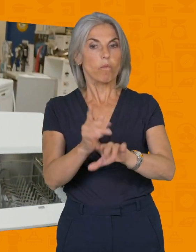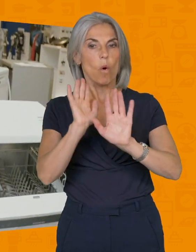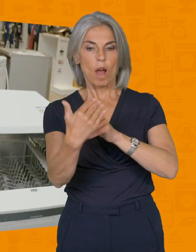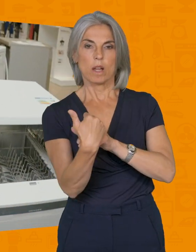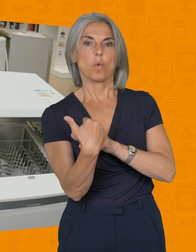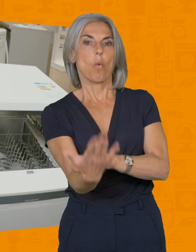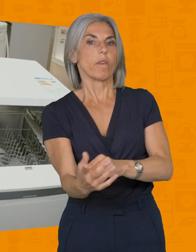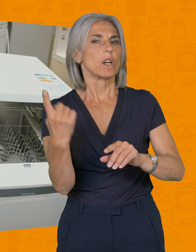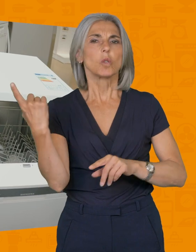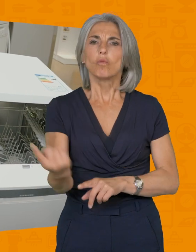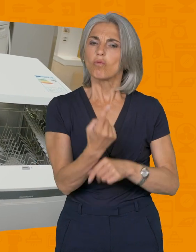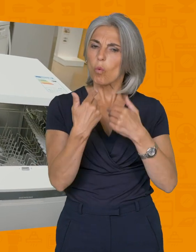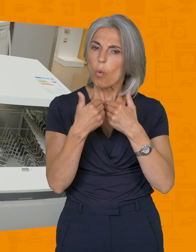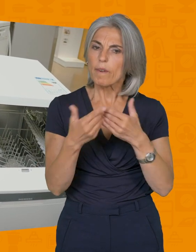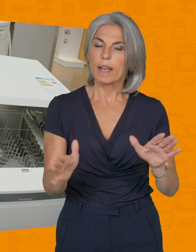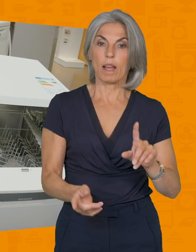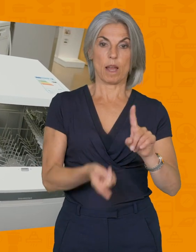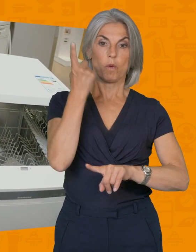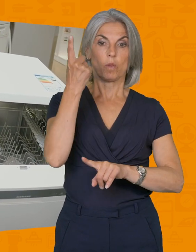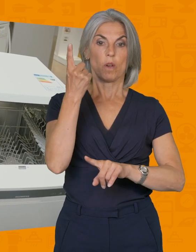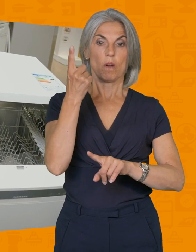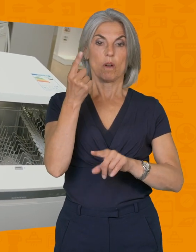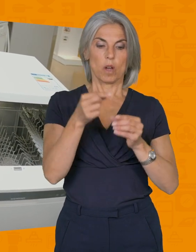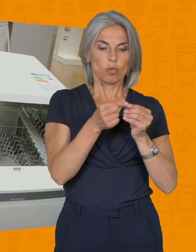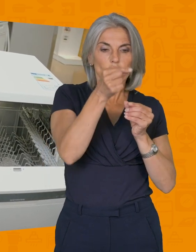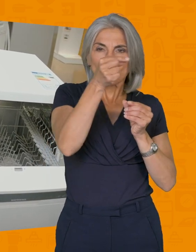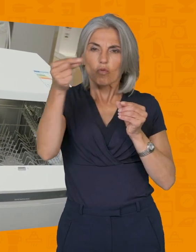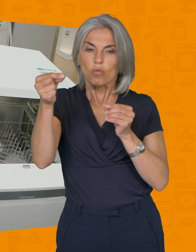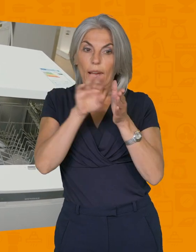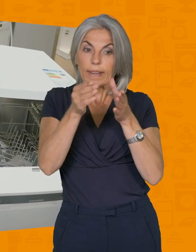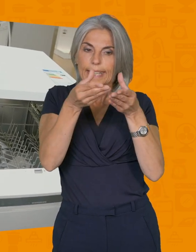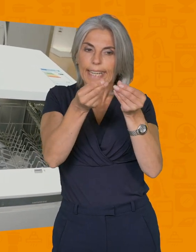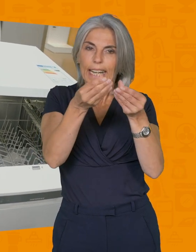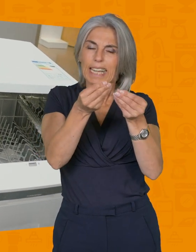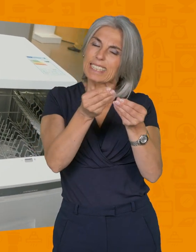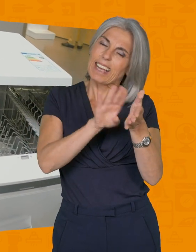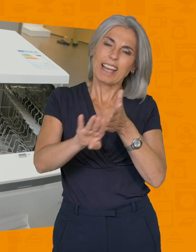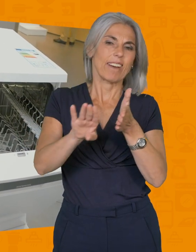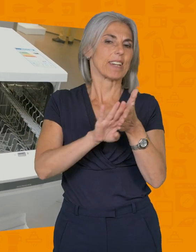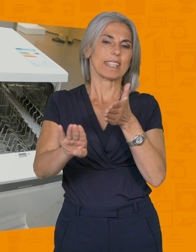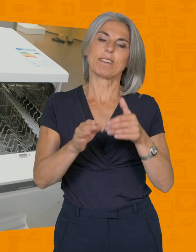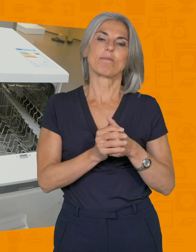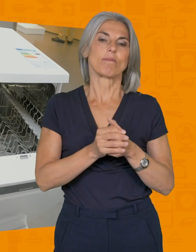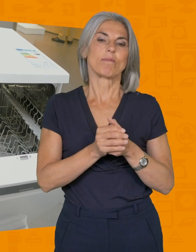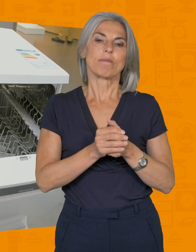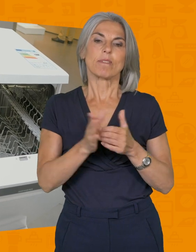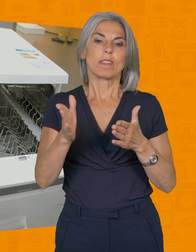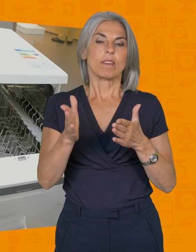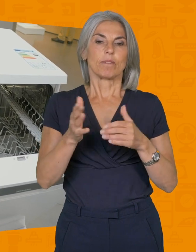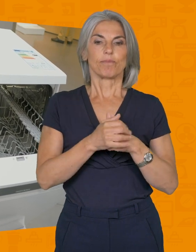ouvert. Ok ? Très important aussi, un lave-vaisselle à ce petit joint ici, évitez de nouveau, comme les réfrigérateurs, de les écraser lors des transports.